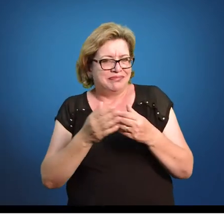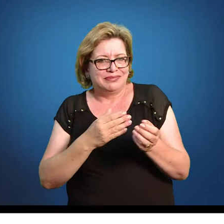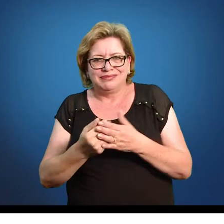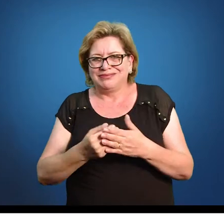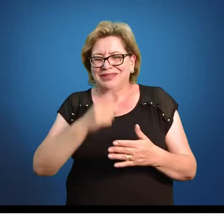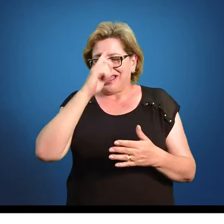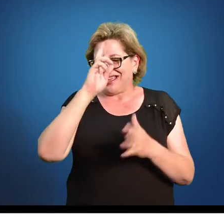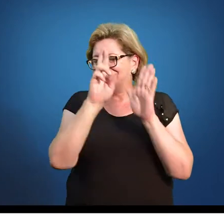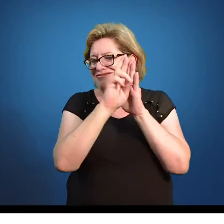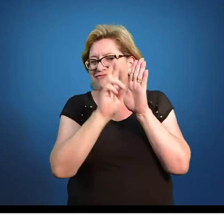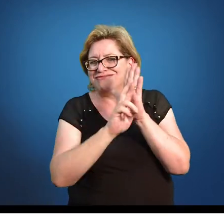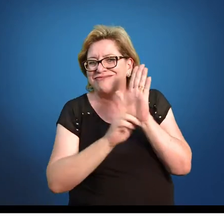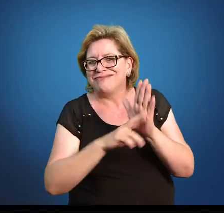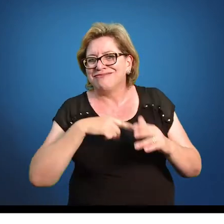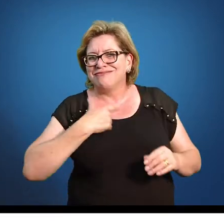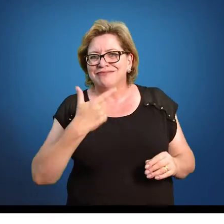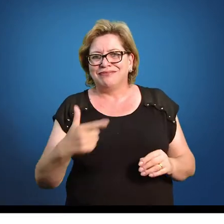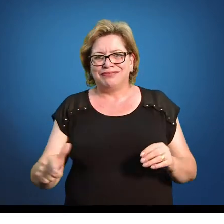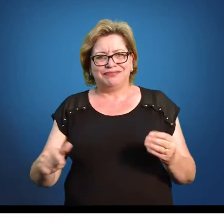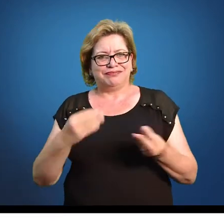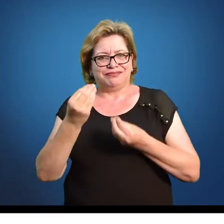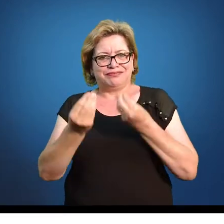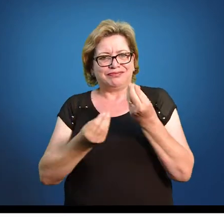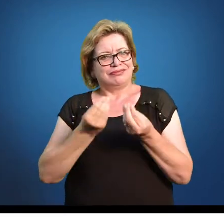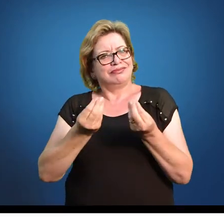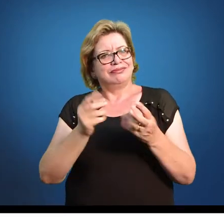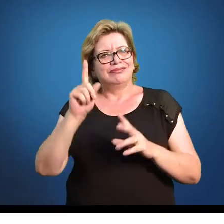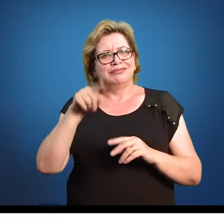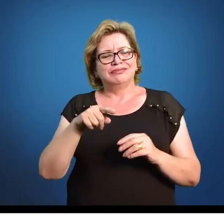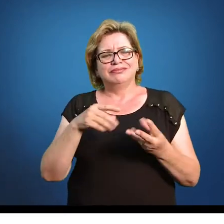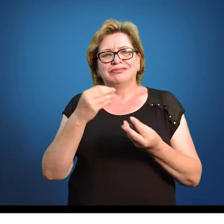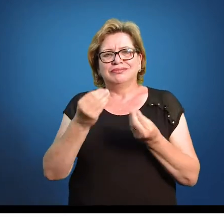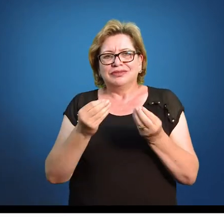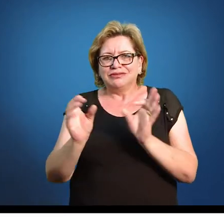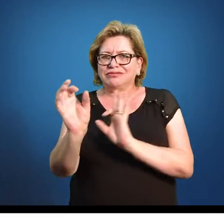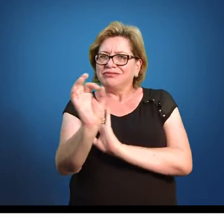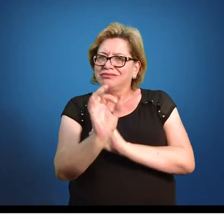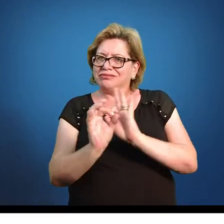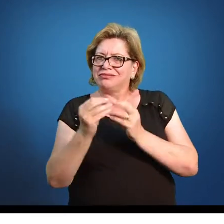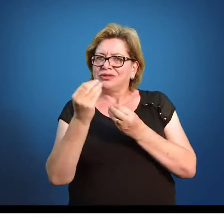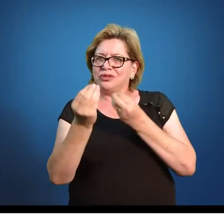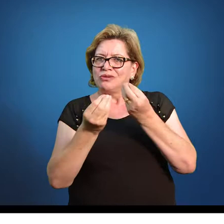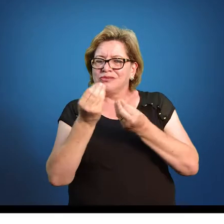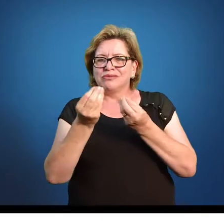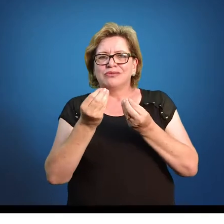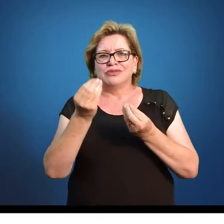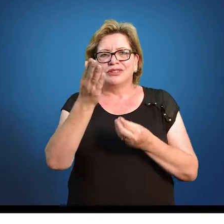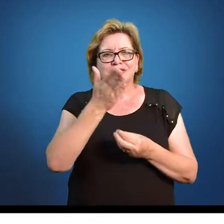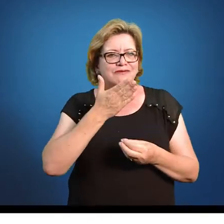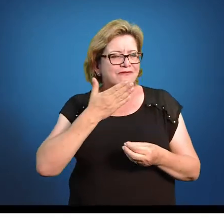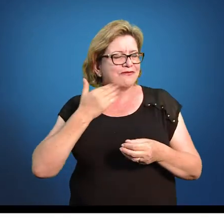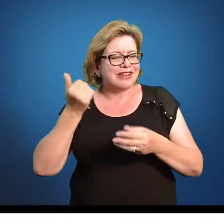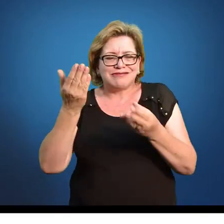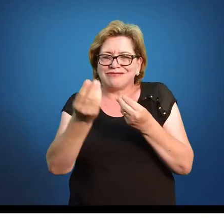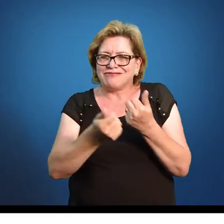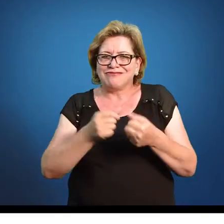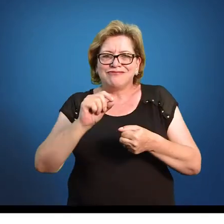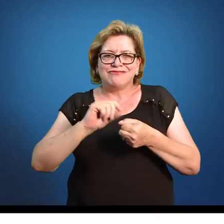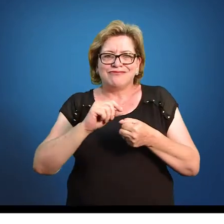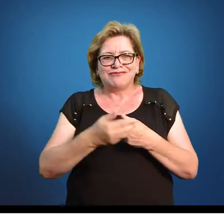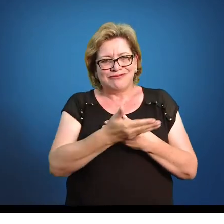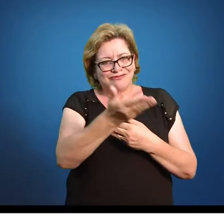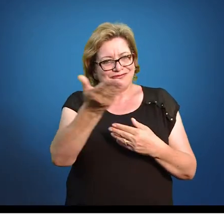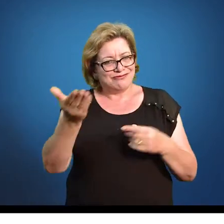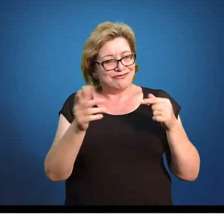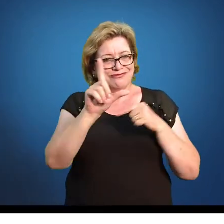diga, obrigatoriamente tem que ter tantas colunas, ou assim, ou de outra forma. Você vai fazer da maneira que você achar mais prático para você, da